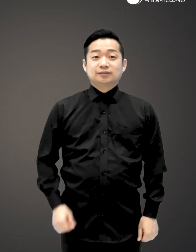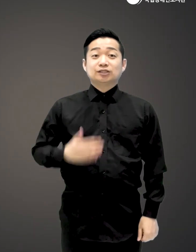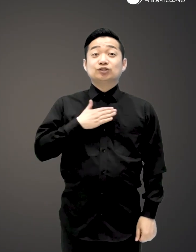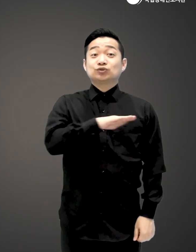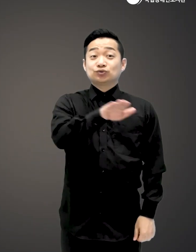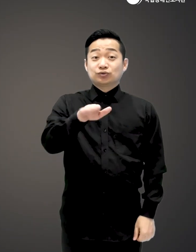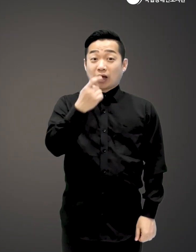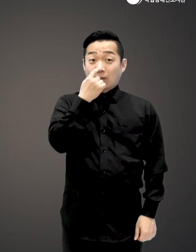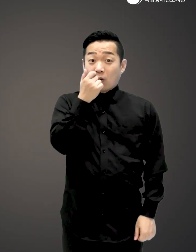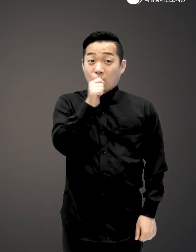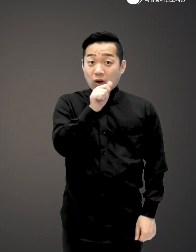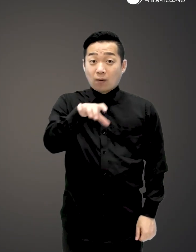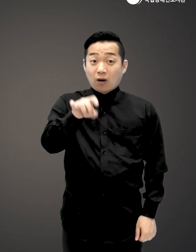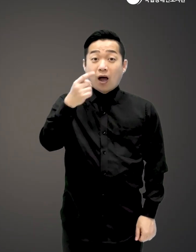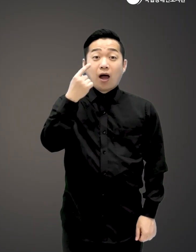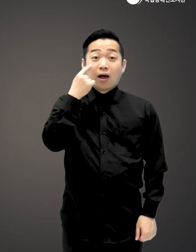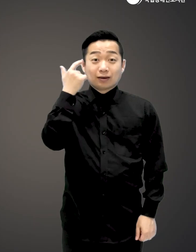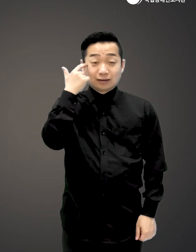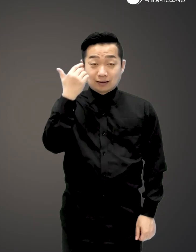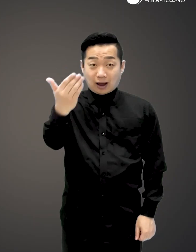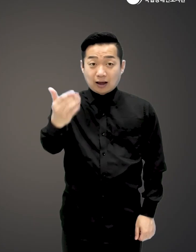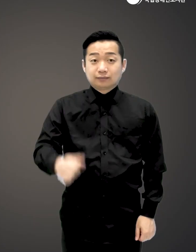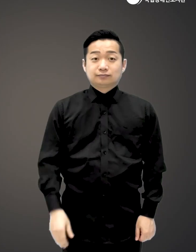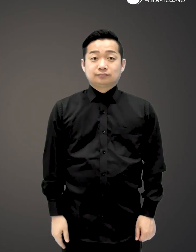우리 자기소개부터 할까요?